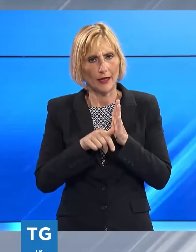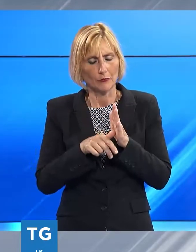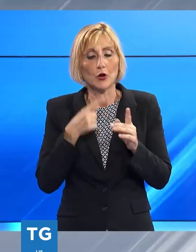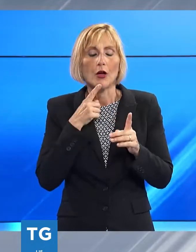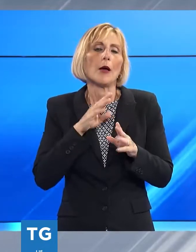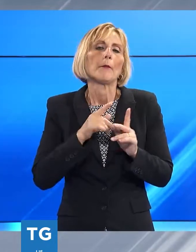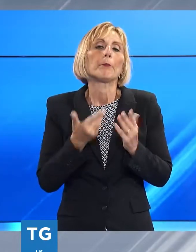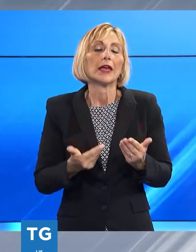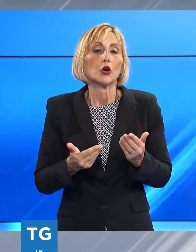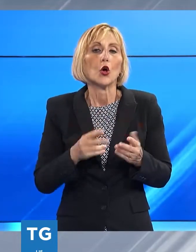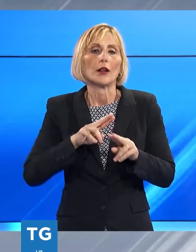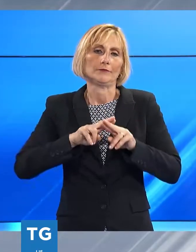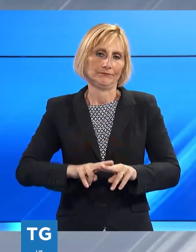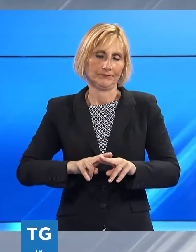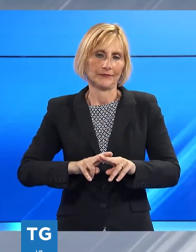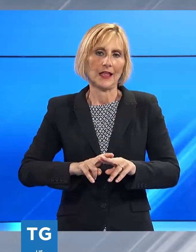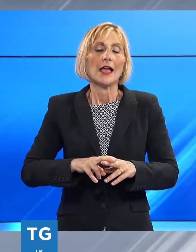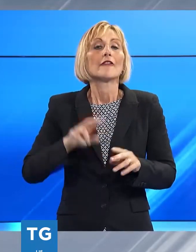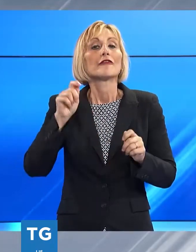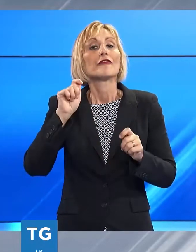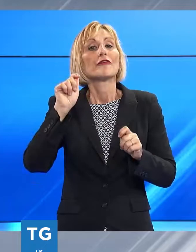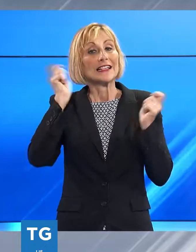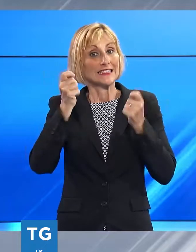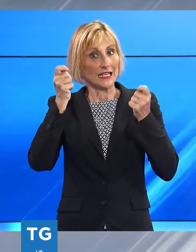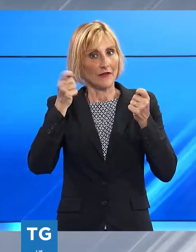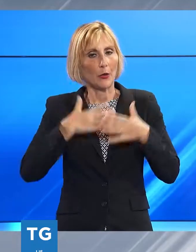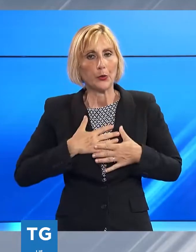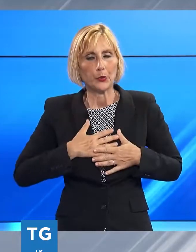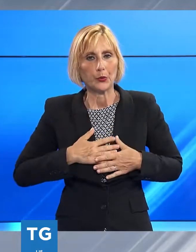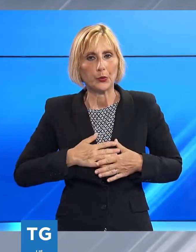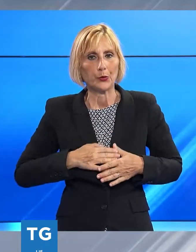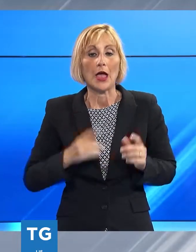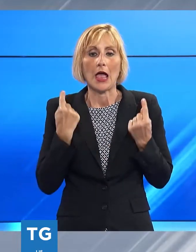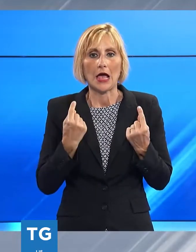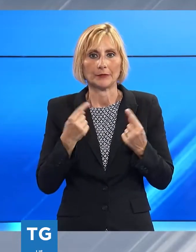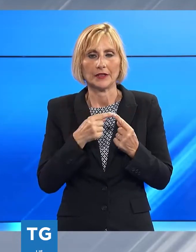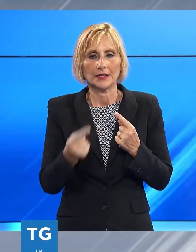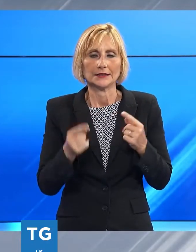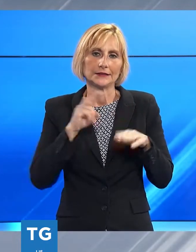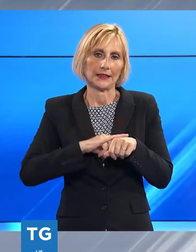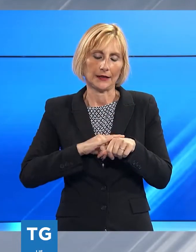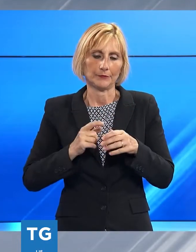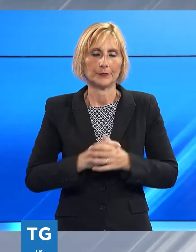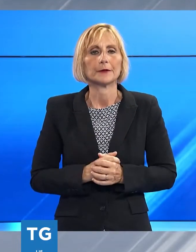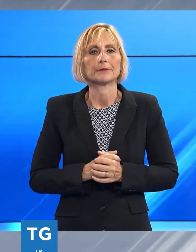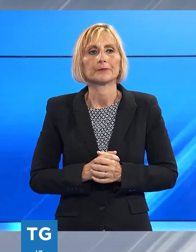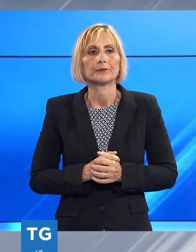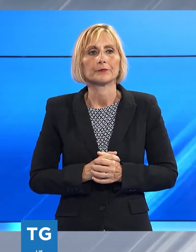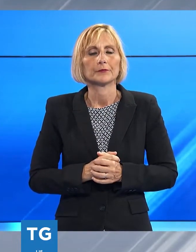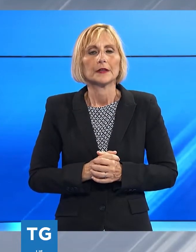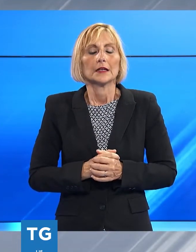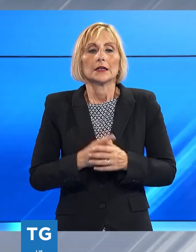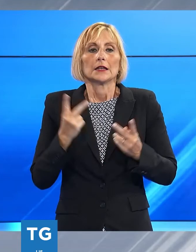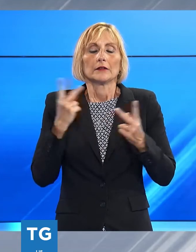al suo posto e il festival tira un sospiro di sollievo in attesa di settembre chiudiamo ricordando che dopo lo stop dovuto alla